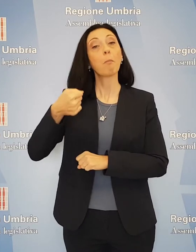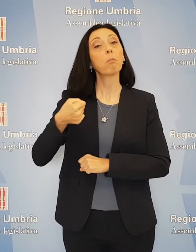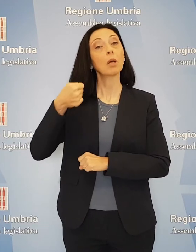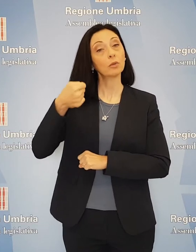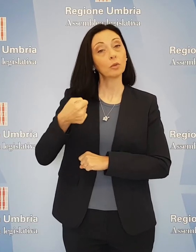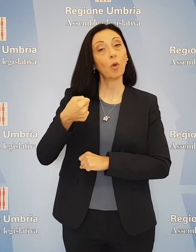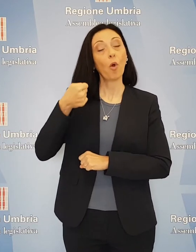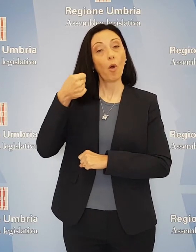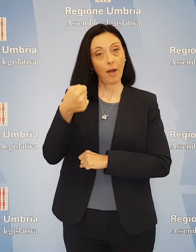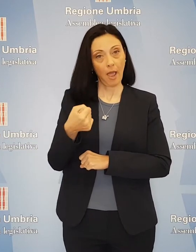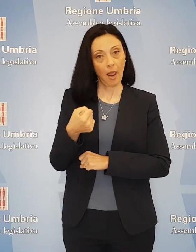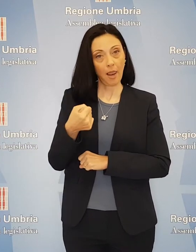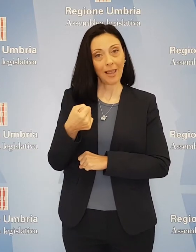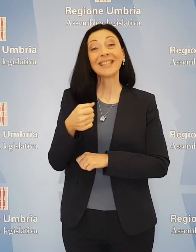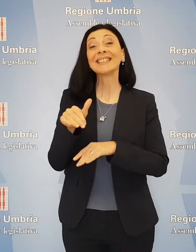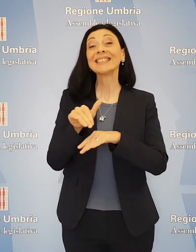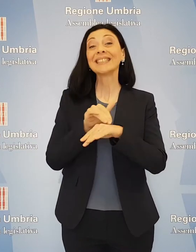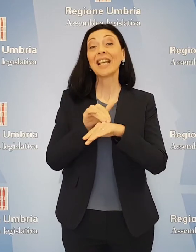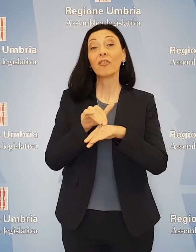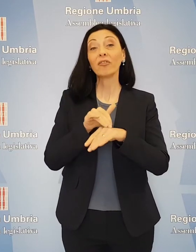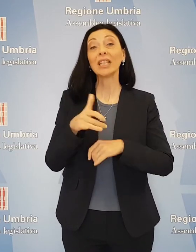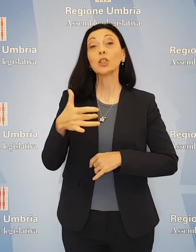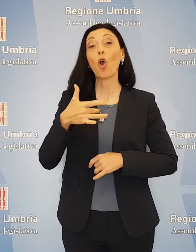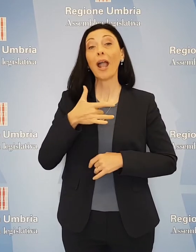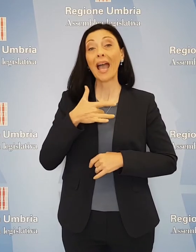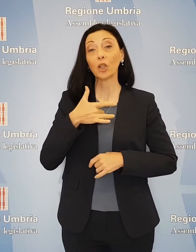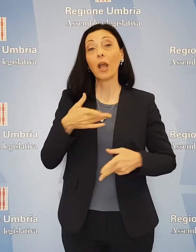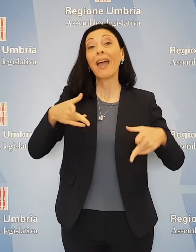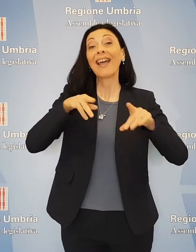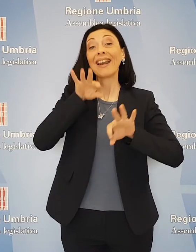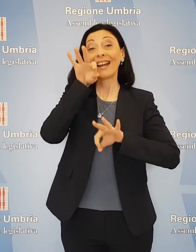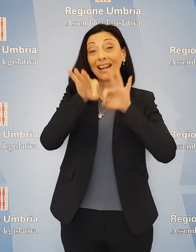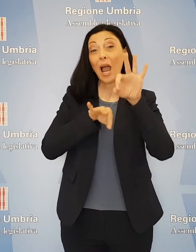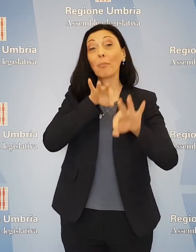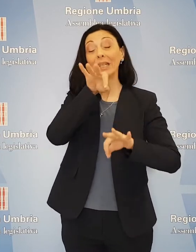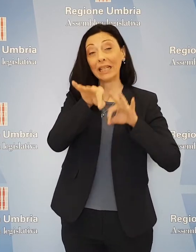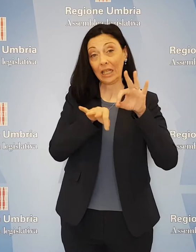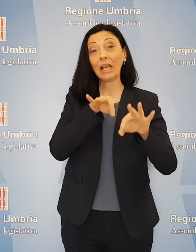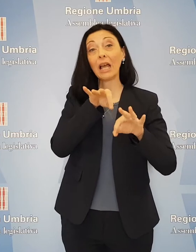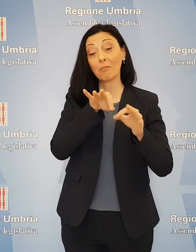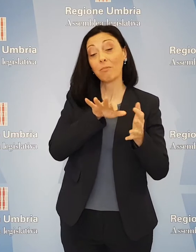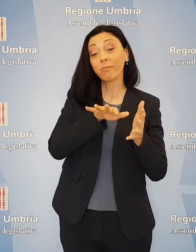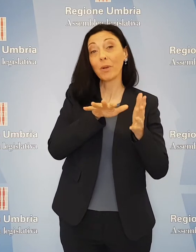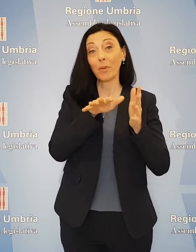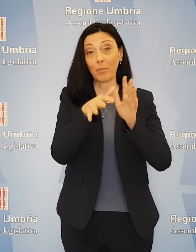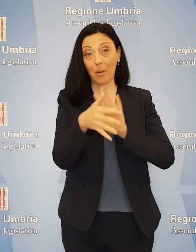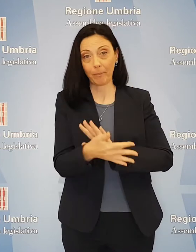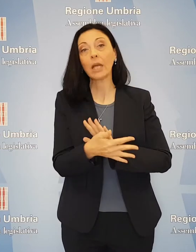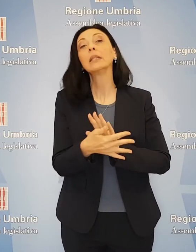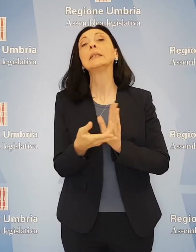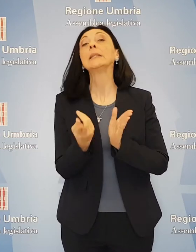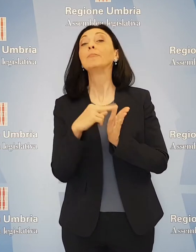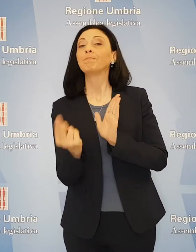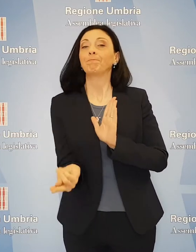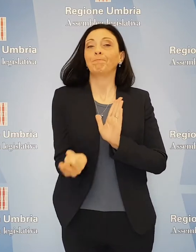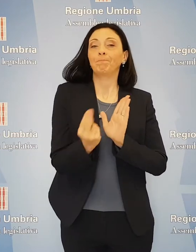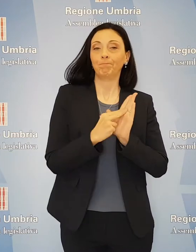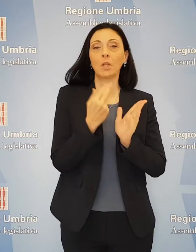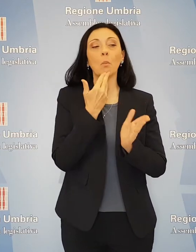Pastorelli per il miglioramento del servizio di cardiologia riabilitativa in Umbria, con un emendamento aggiuntivo proposto per la